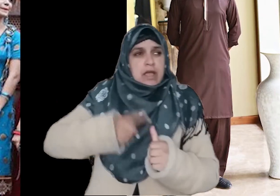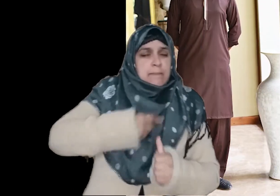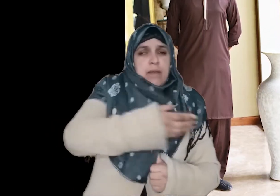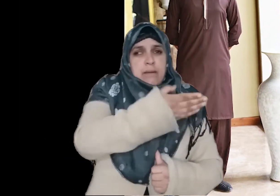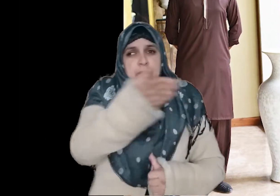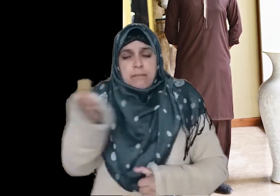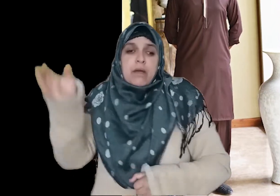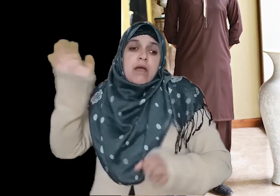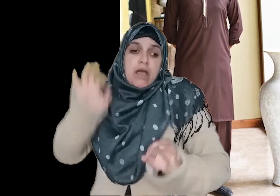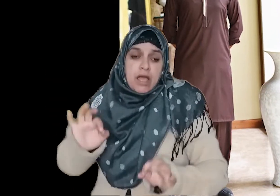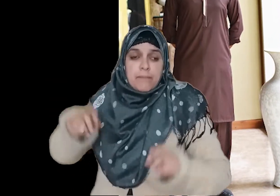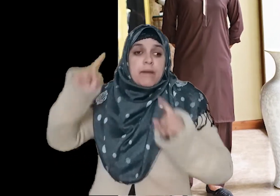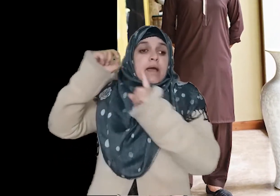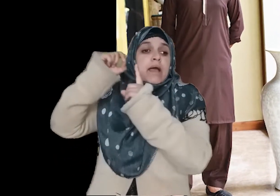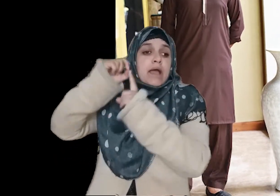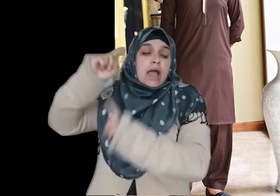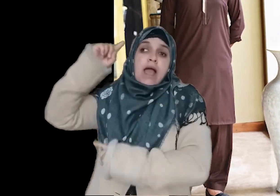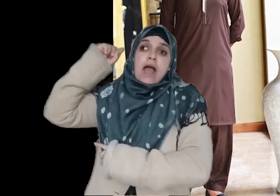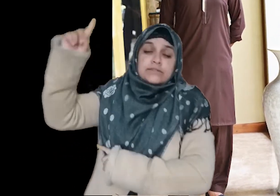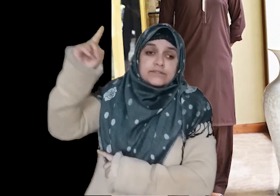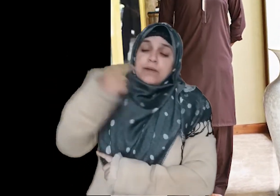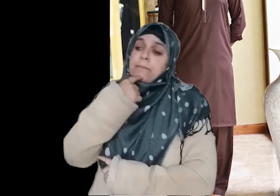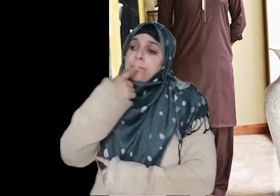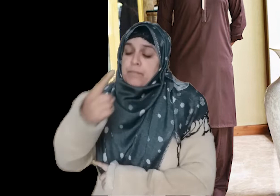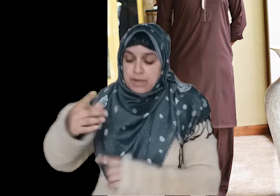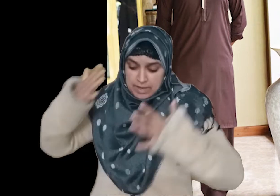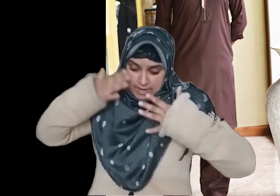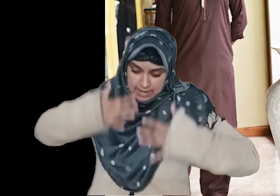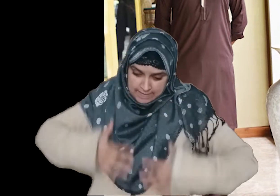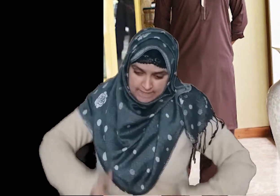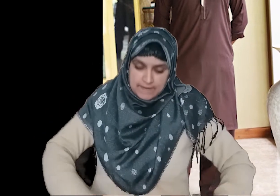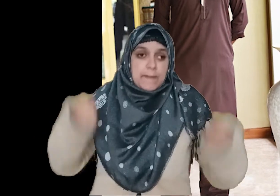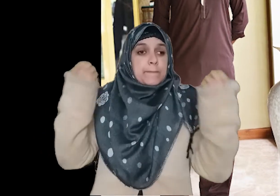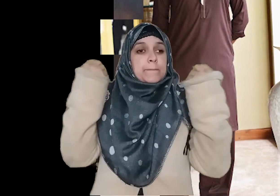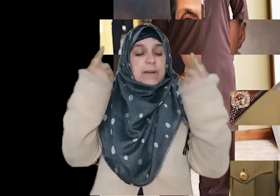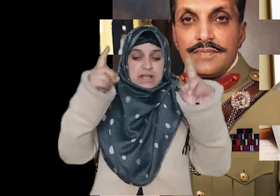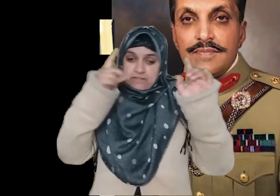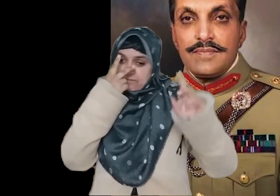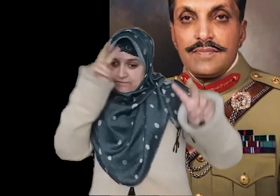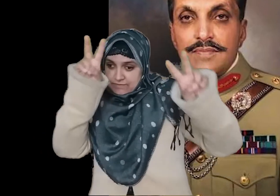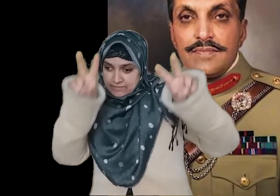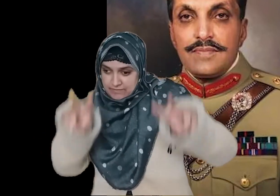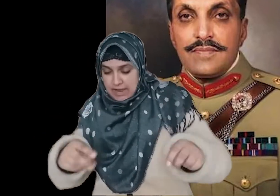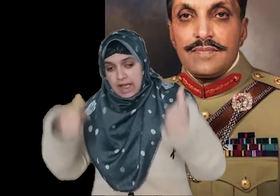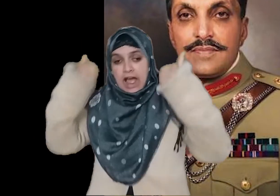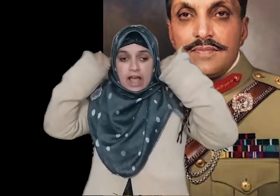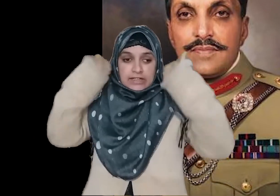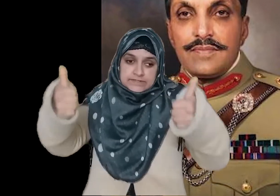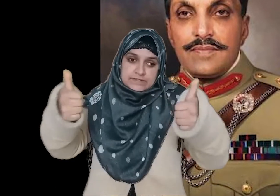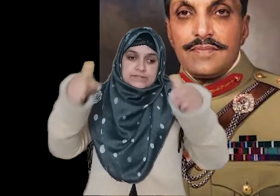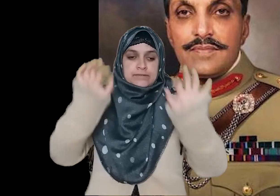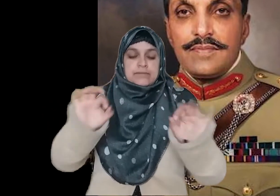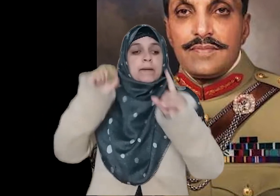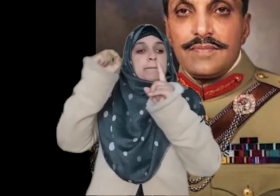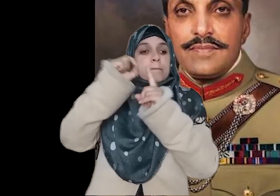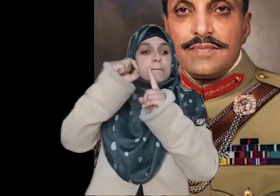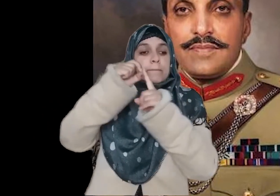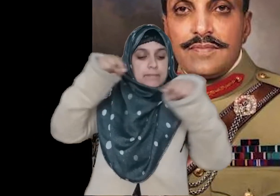شلوار کمیز کو قومی لباس کہا گیا مگر اسے صدر پاکستان جنرل محمد زیاء الحق کے دور حکومت میں